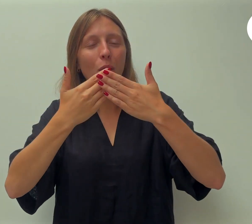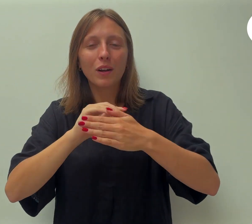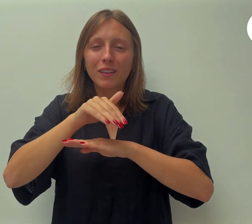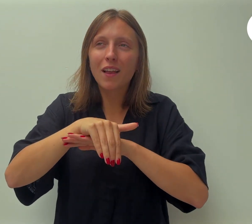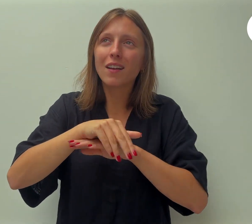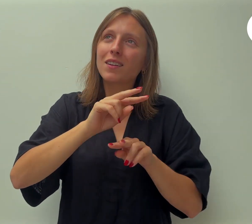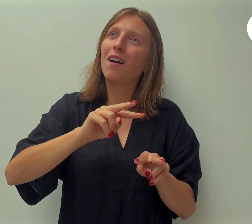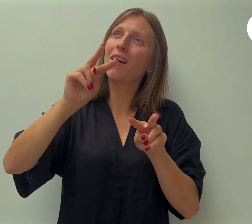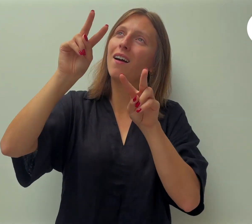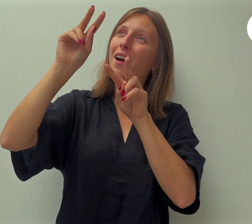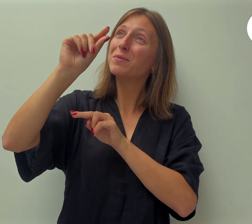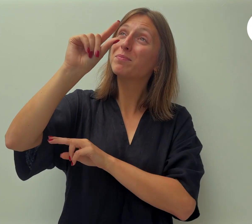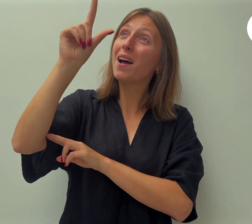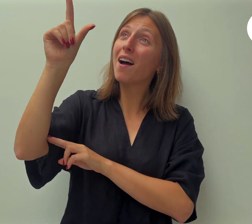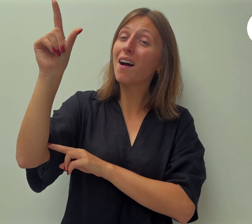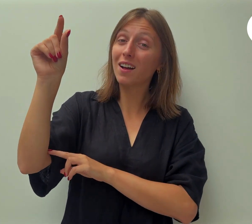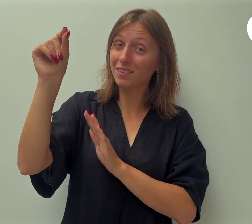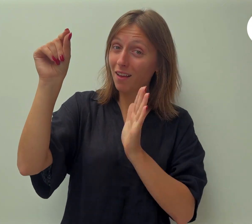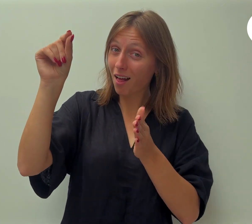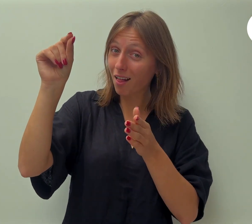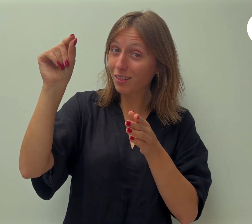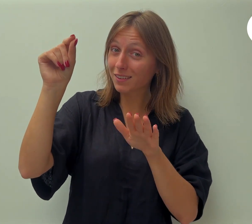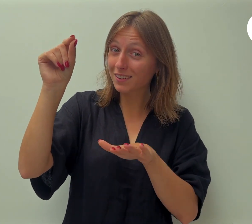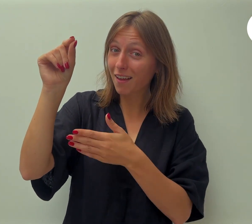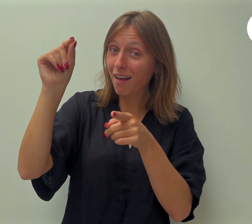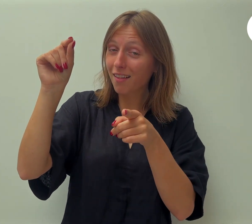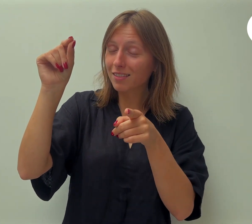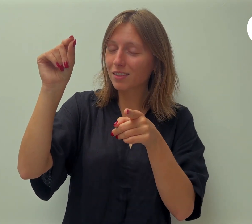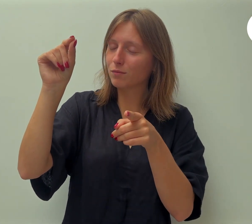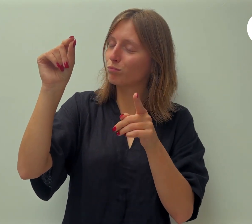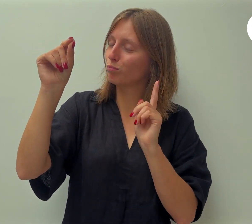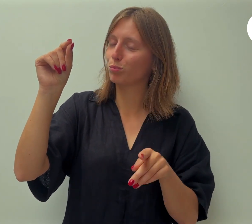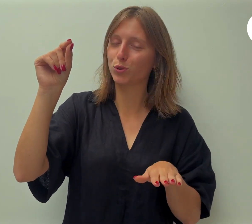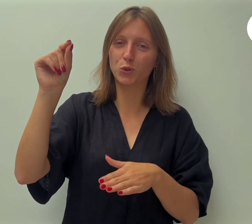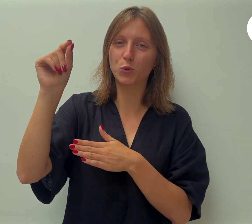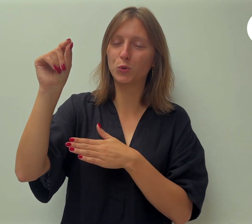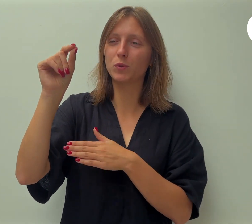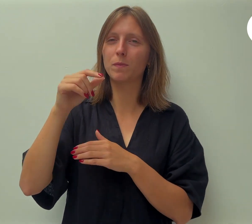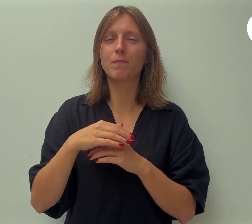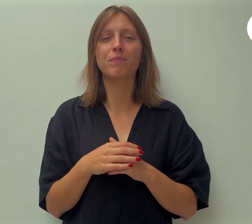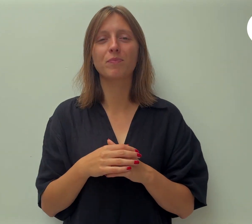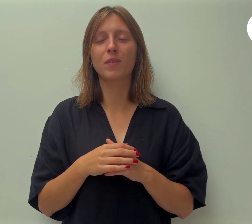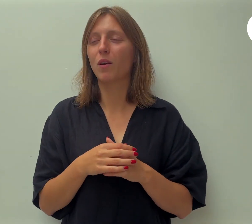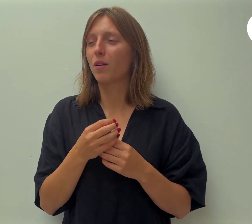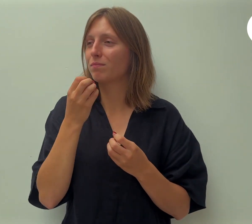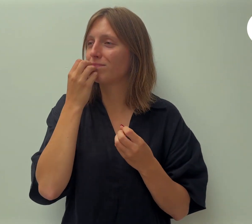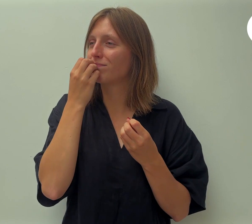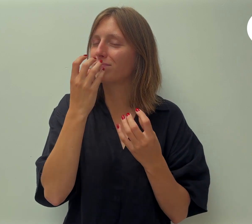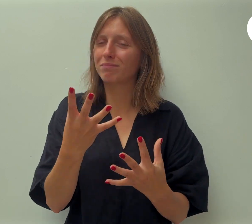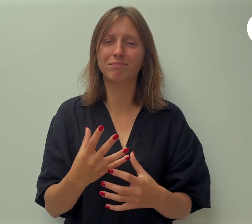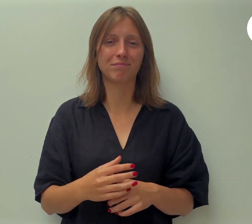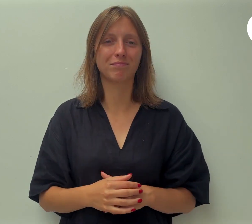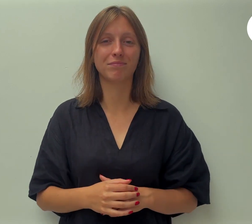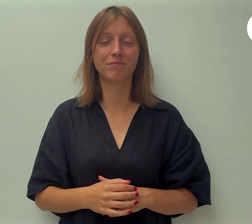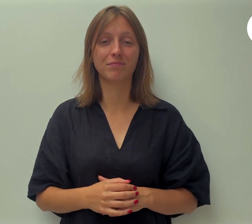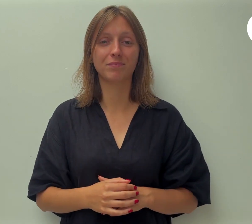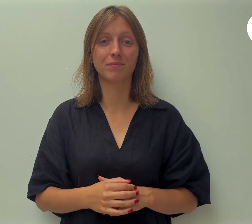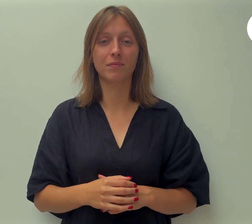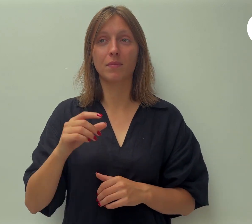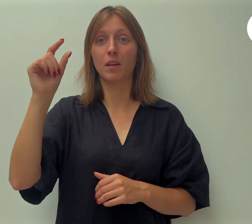Heb je dit nog niet gedaan? Doen zou ik zeggen. Het is een fantastisch iets. Nu de maan zelf geeft geen